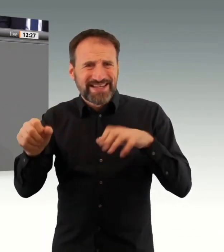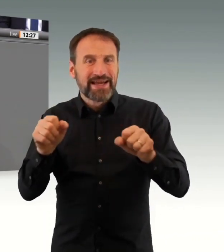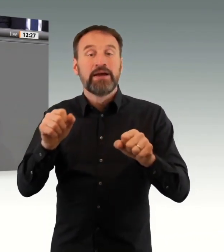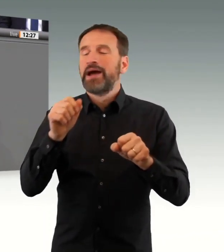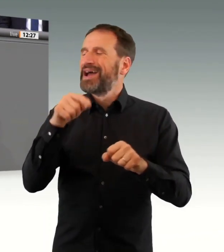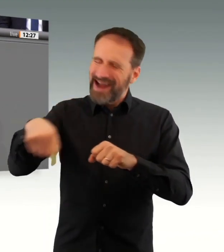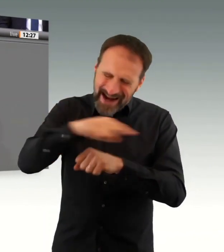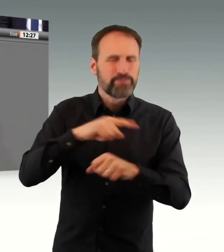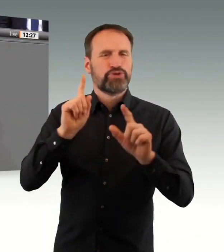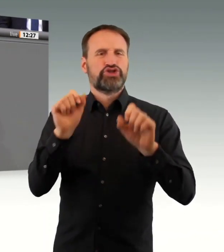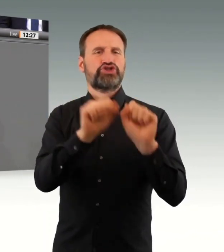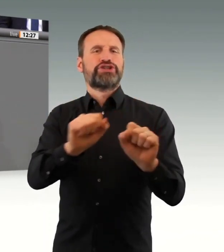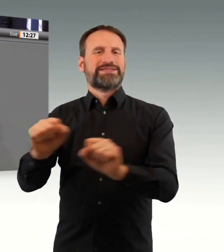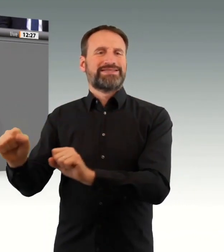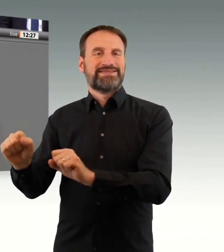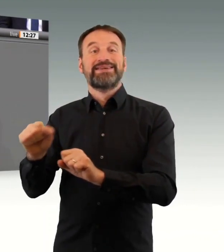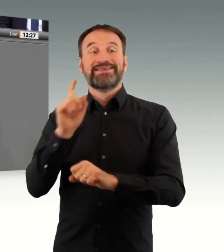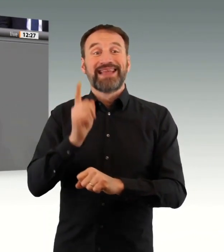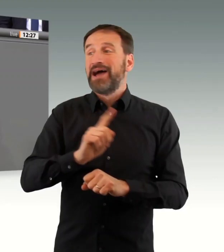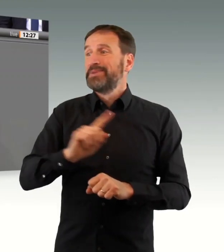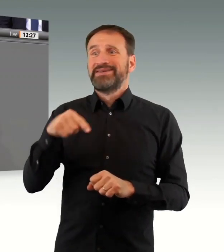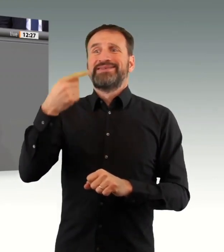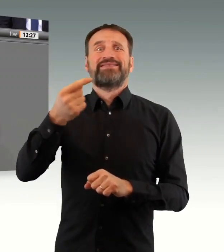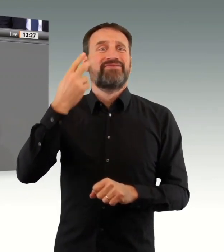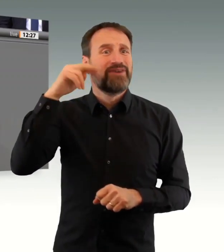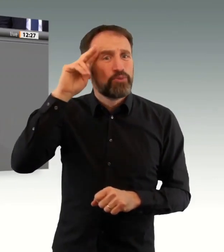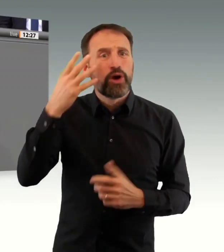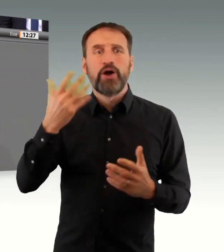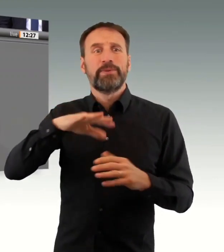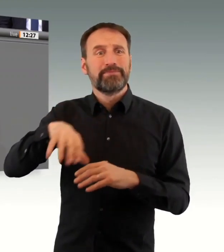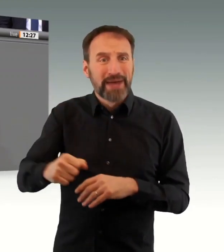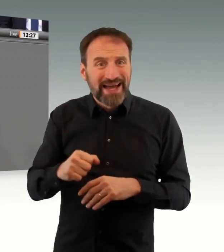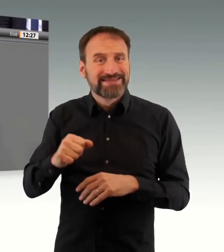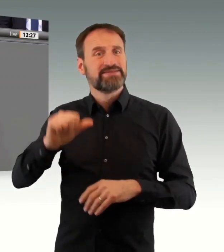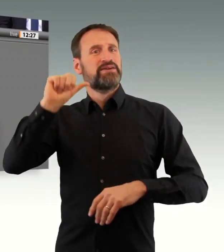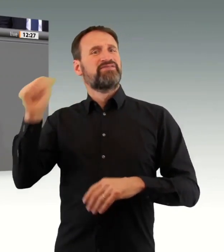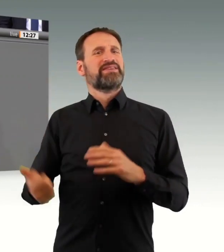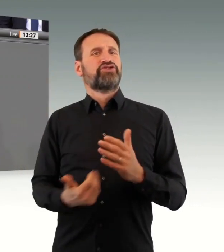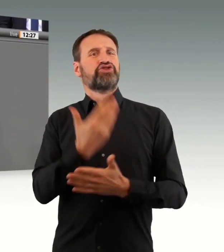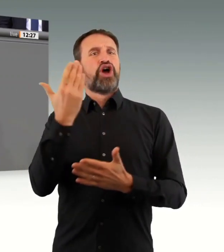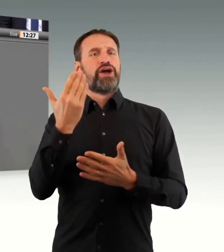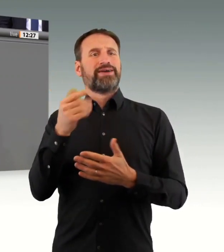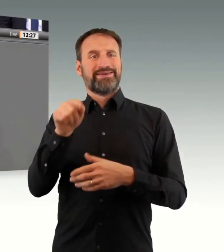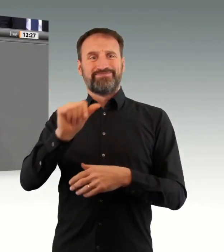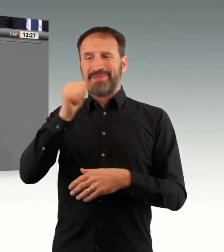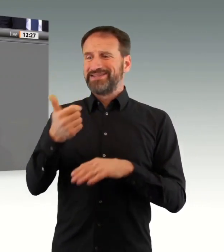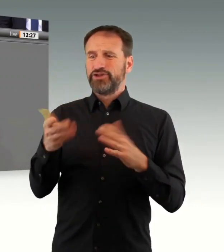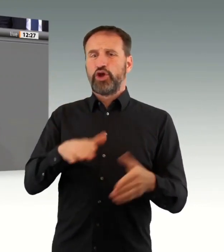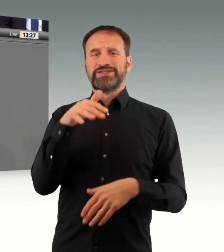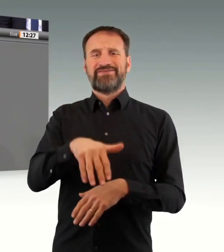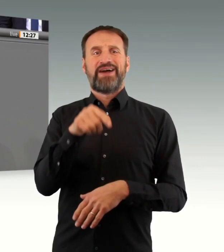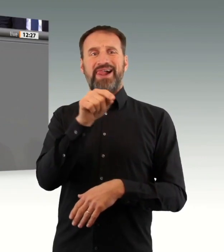schwieriges Verfahren gewesen. Wir werden auch Fehler gemacht haben. Aber wir sind willens, da zu korrigieren, wo wir korrigieren müssen.